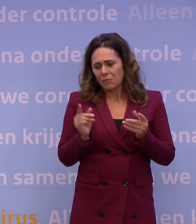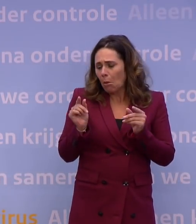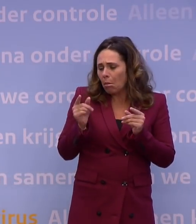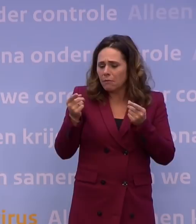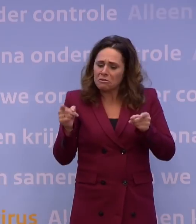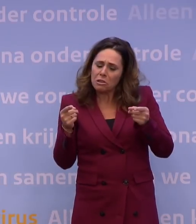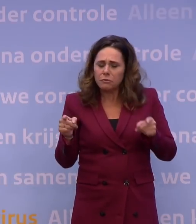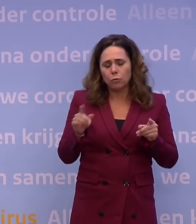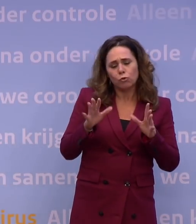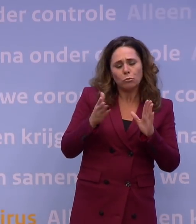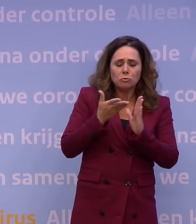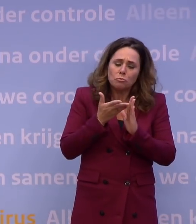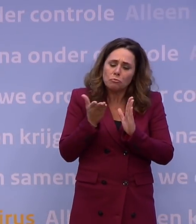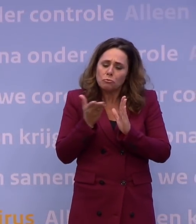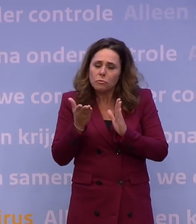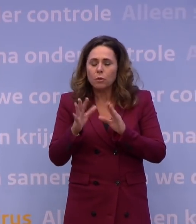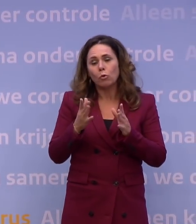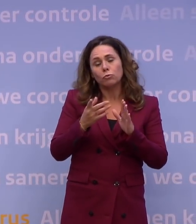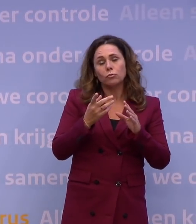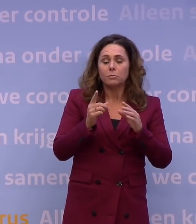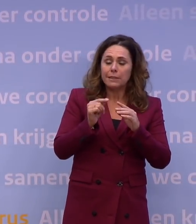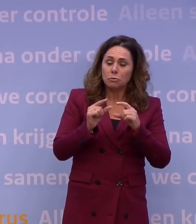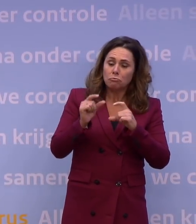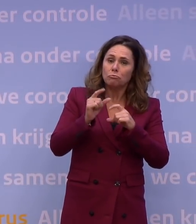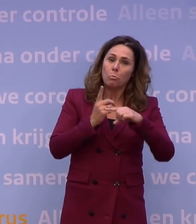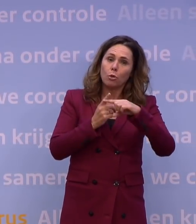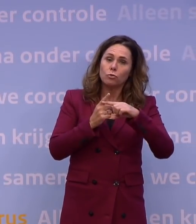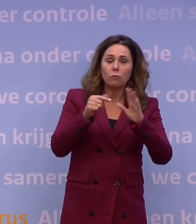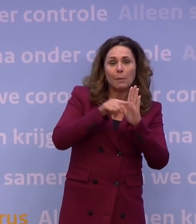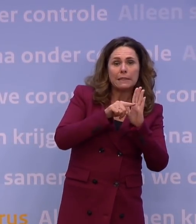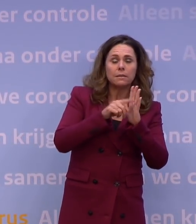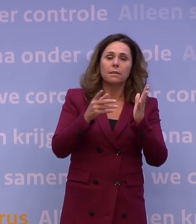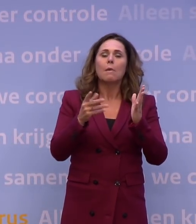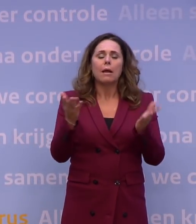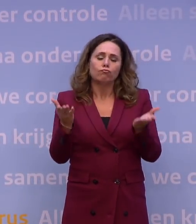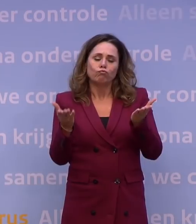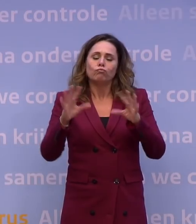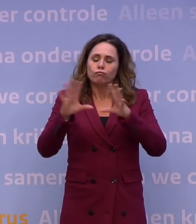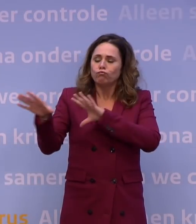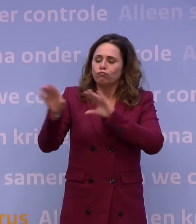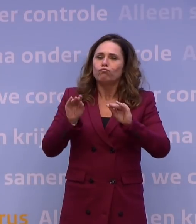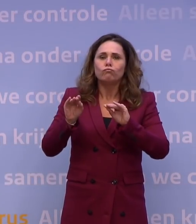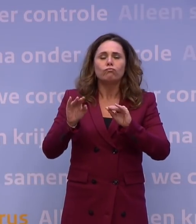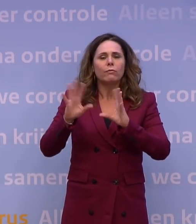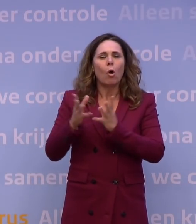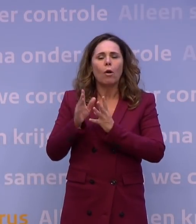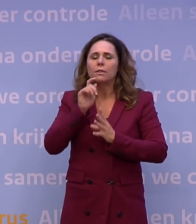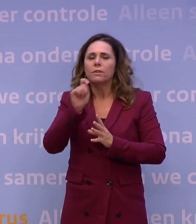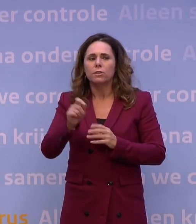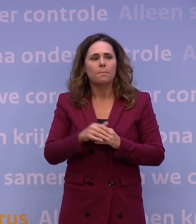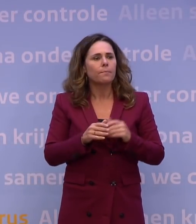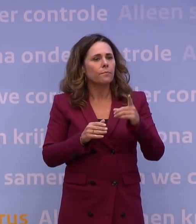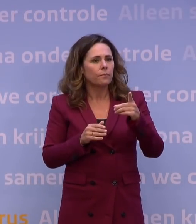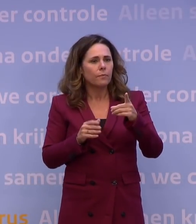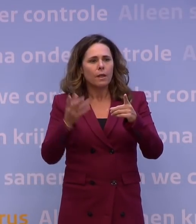ietsjes afwijken, naar een plus of naar een minnetje, maar in de onbalance ongeveer doen we dat OMT adviseert. Oké, het is niet zoals toen met het